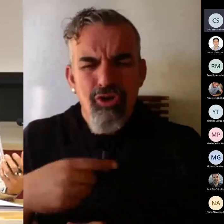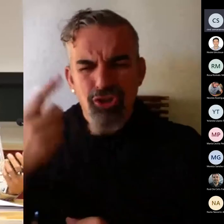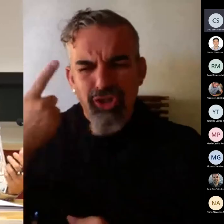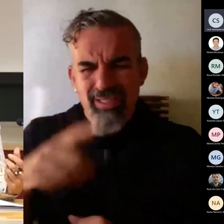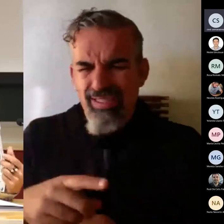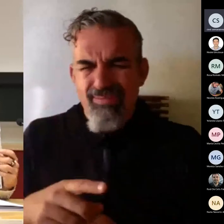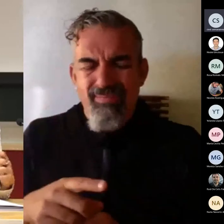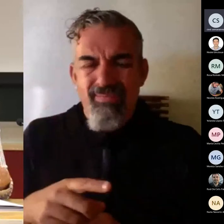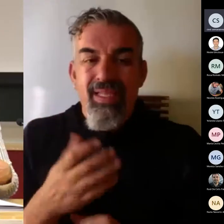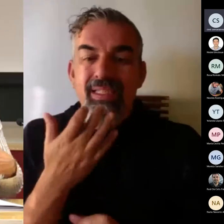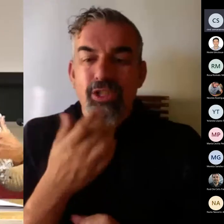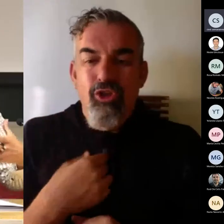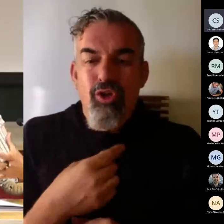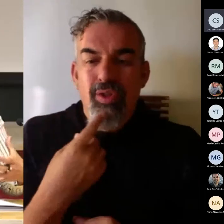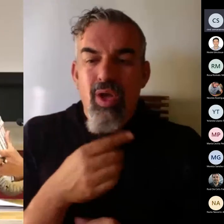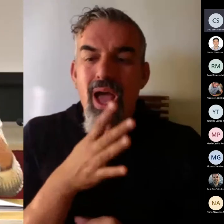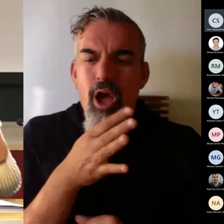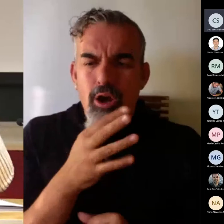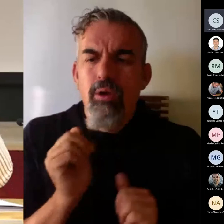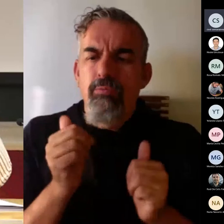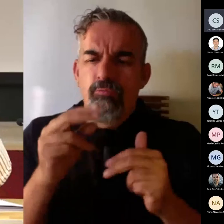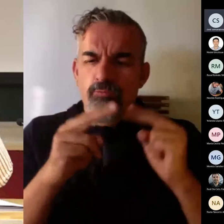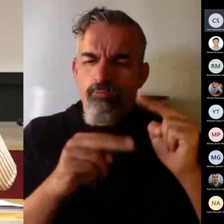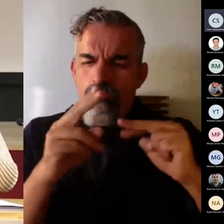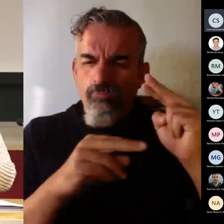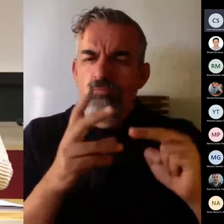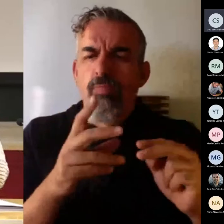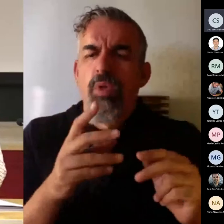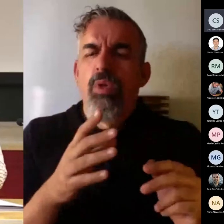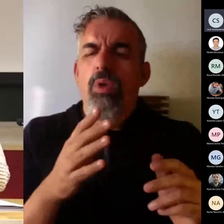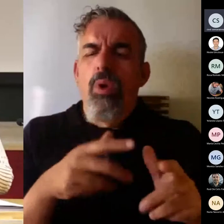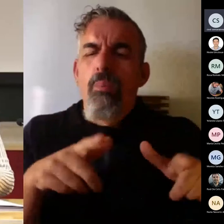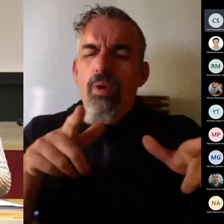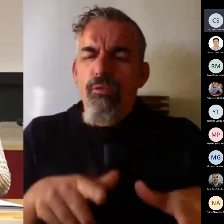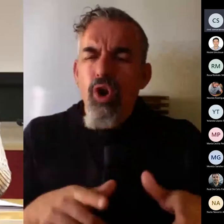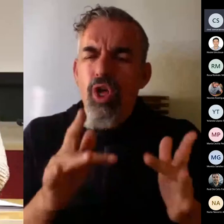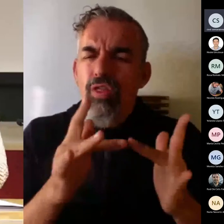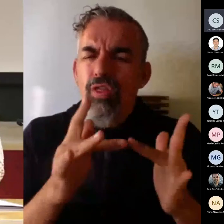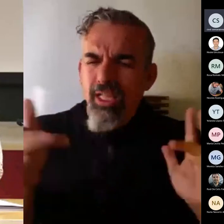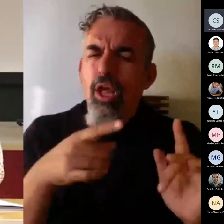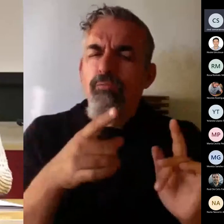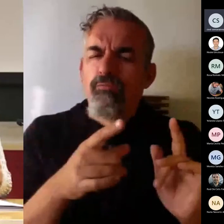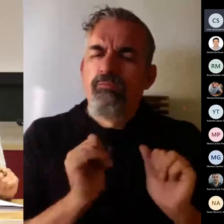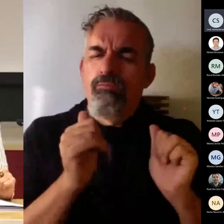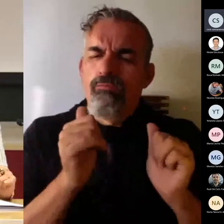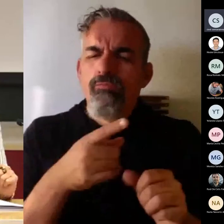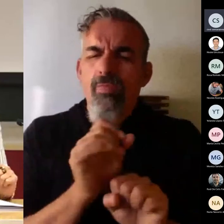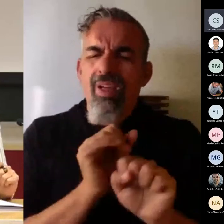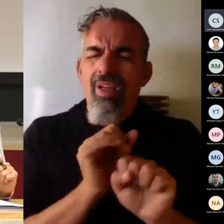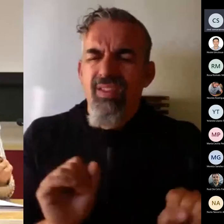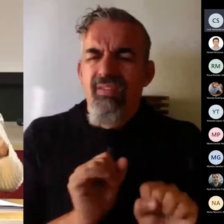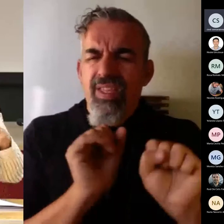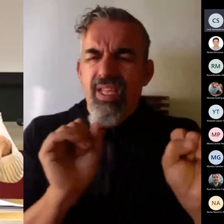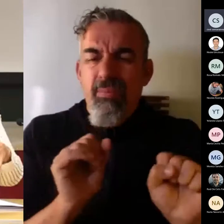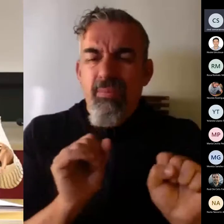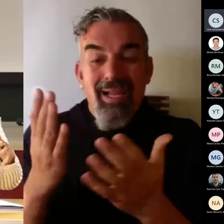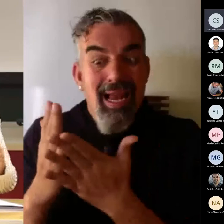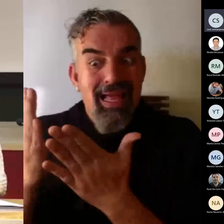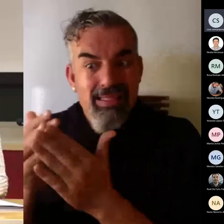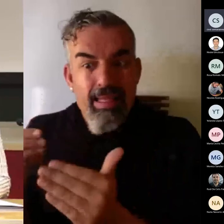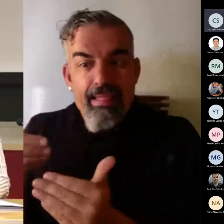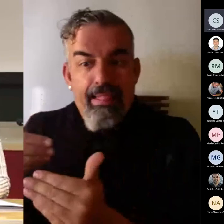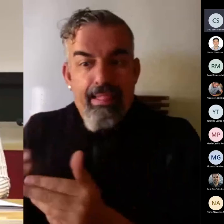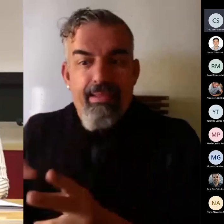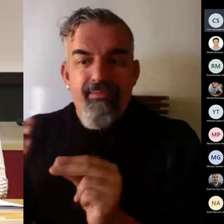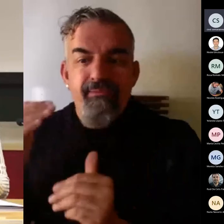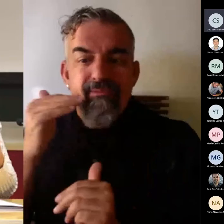aprender igual que si le digo vamos a ir construyendo un portafolio digital que vais a tener que defender en una de las últimas sesiones o en la fecha